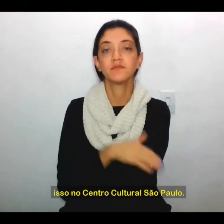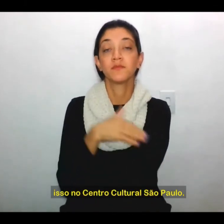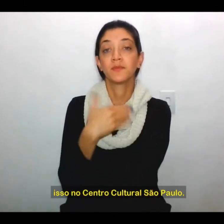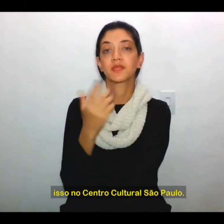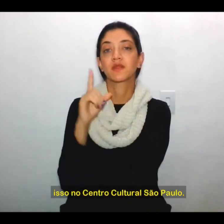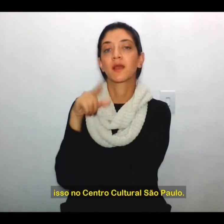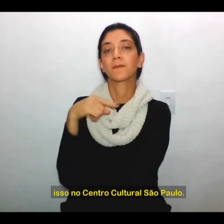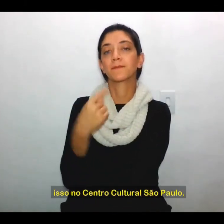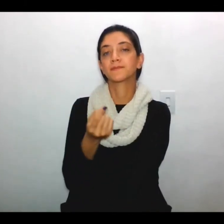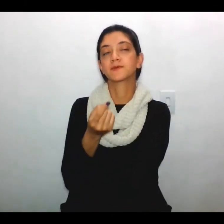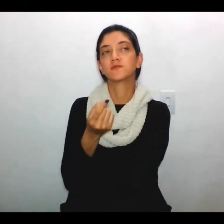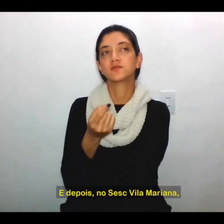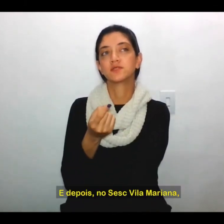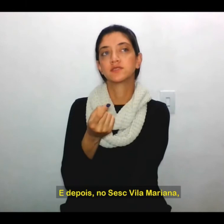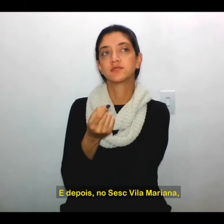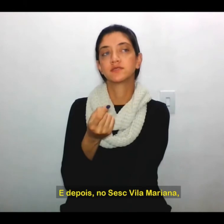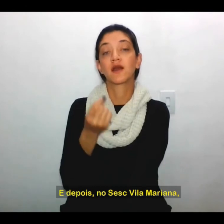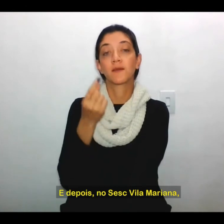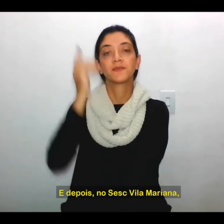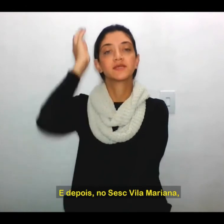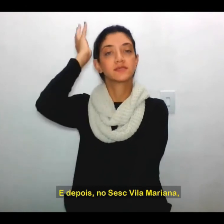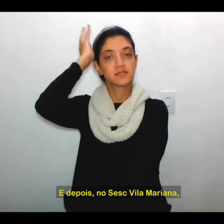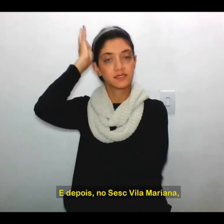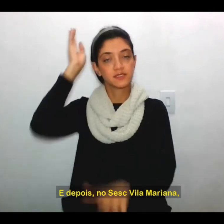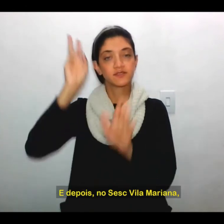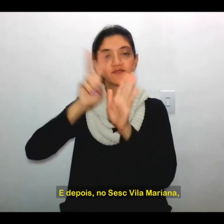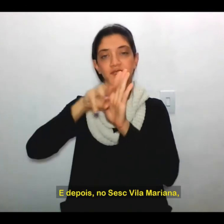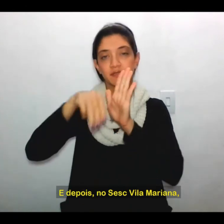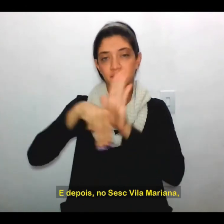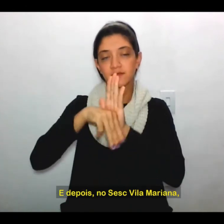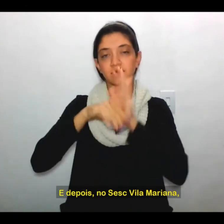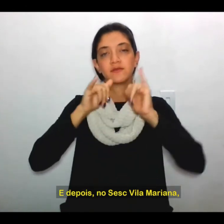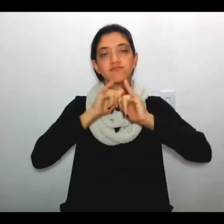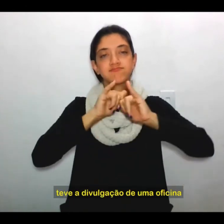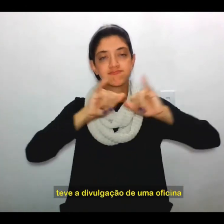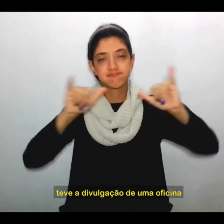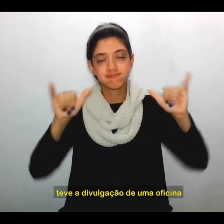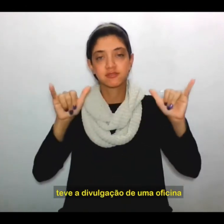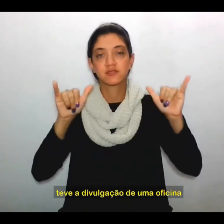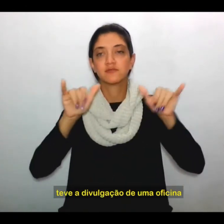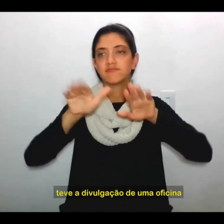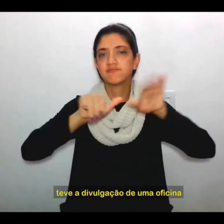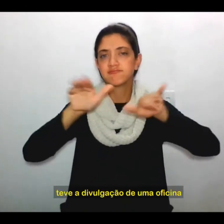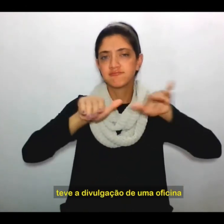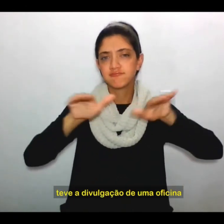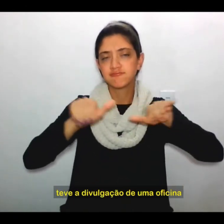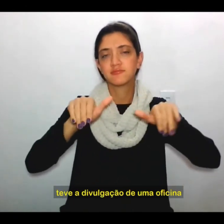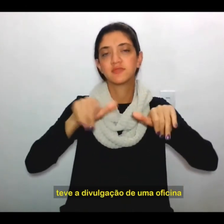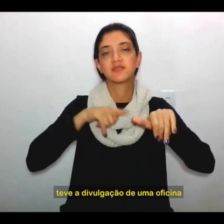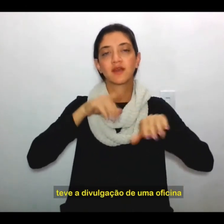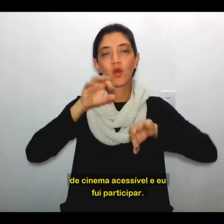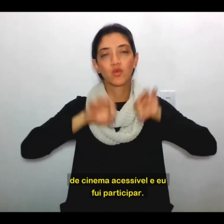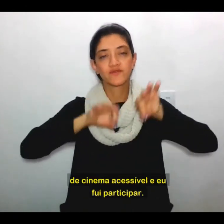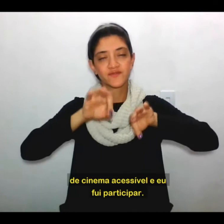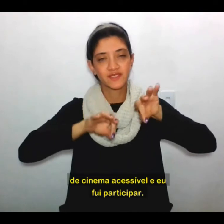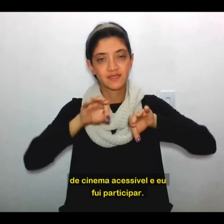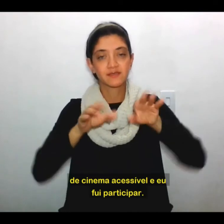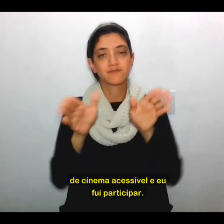São Paulo. E depois, no Sesc Vila Mariana, teve a divulgação de uma oficina de cinema